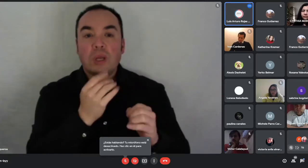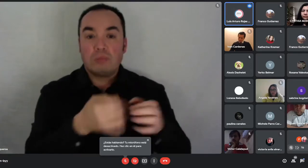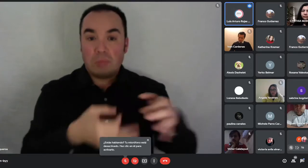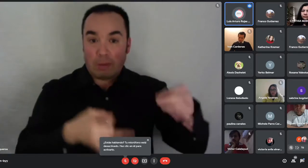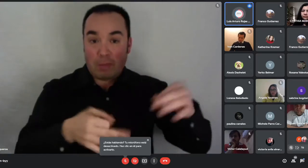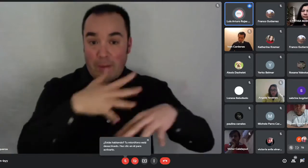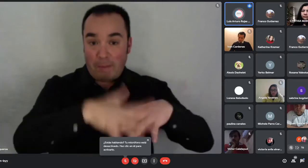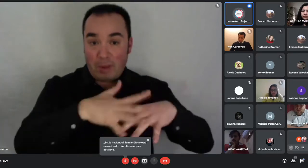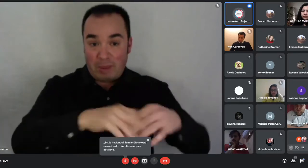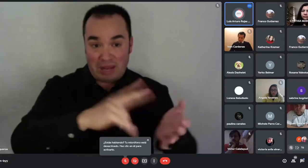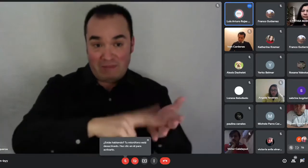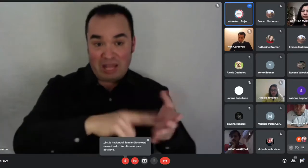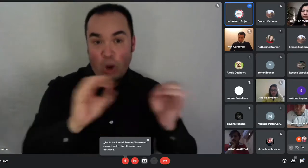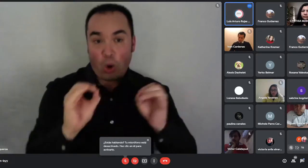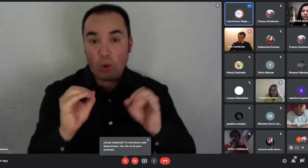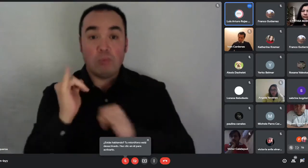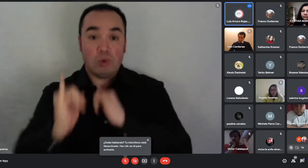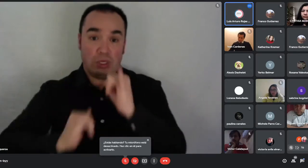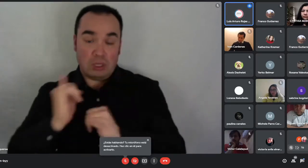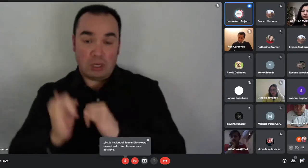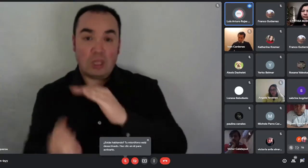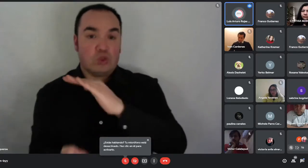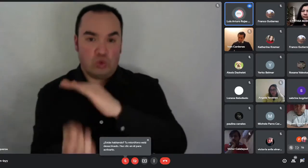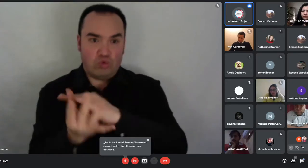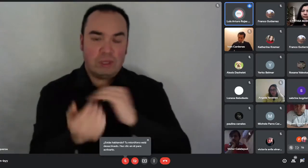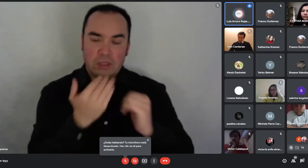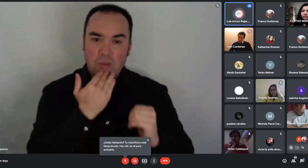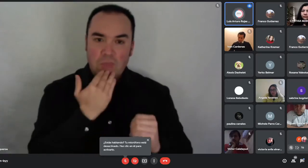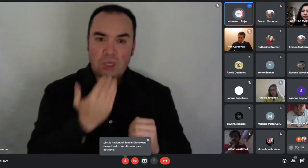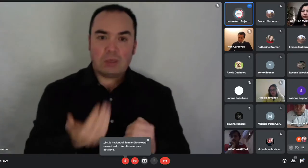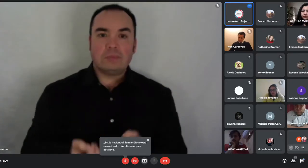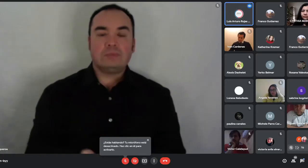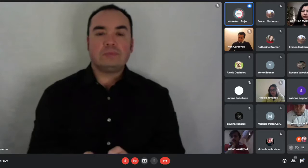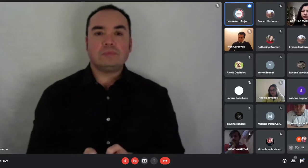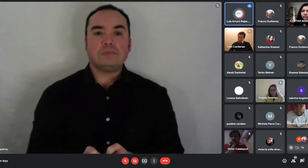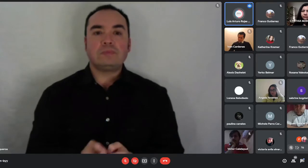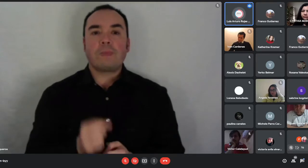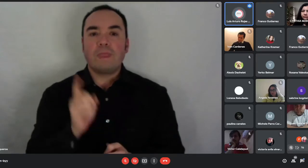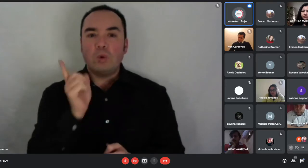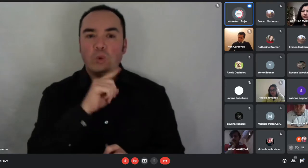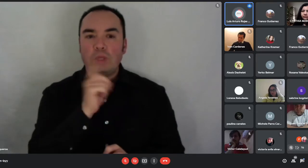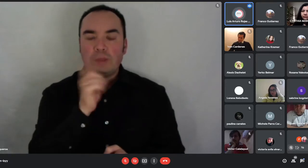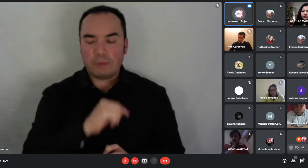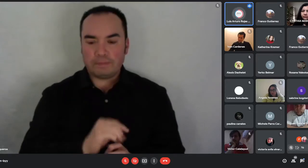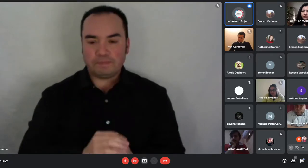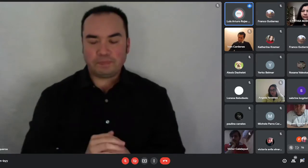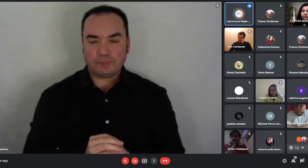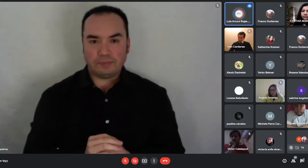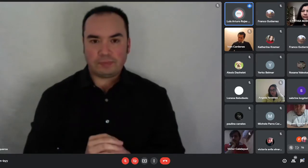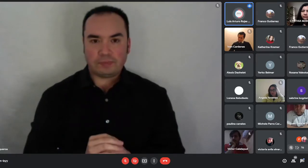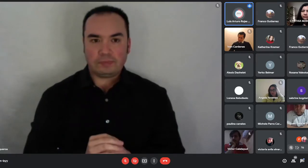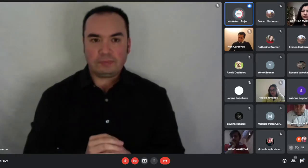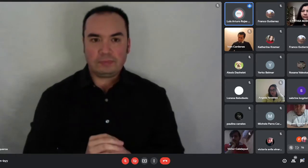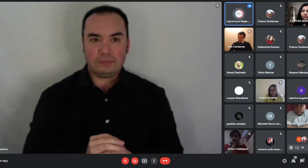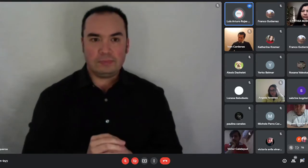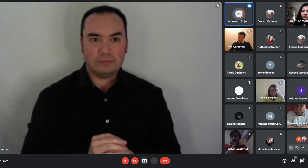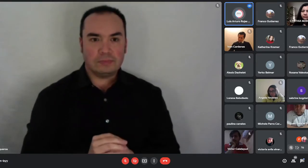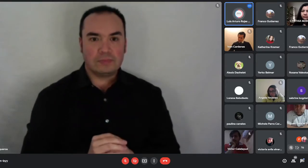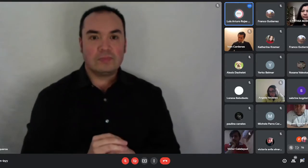Y por último, también vamos a ir a saber más adelante cuando ya tengamos la resolución que indique las condiciones